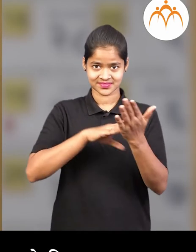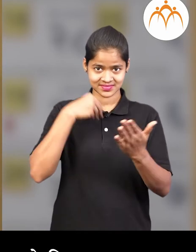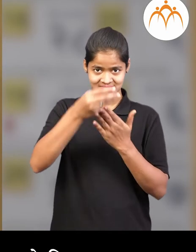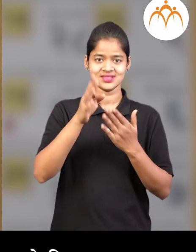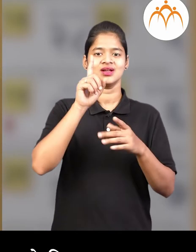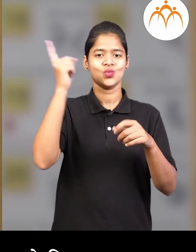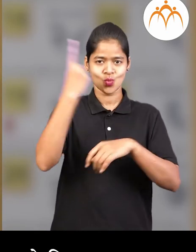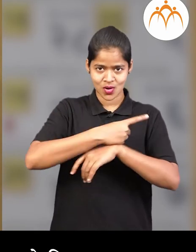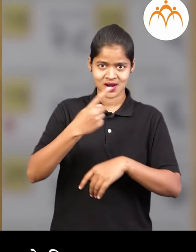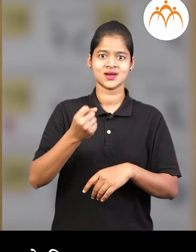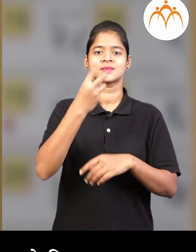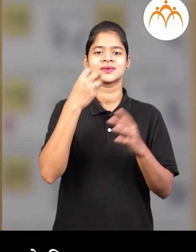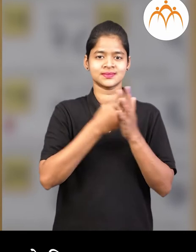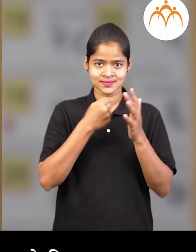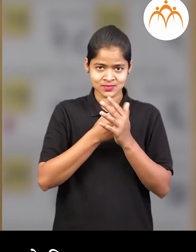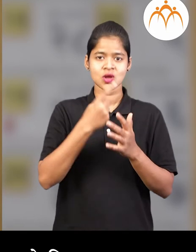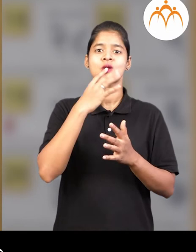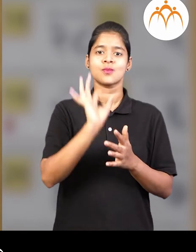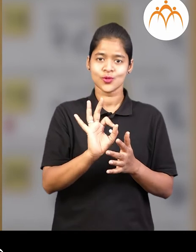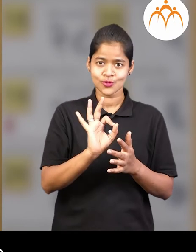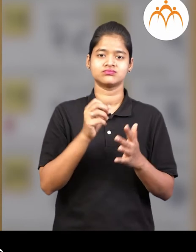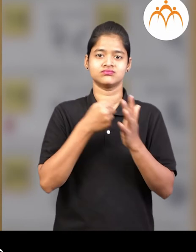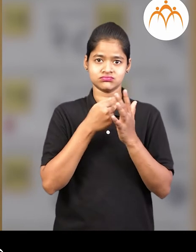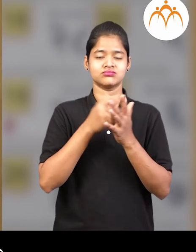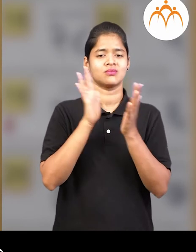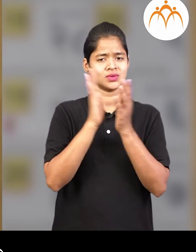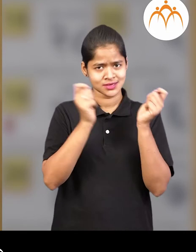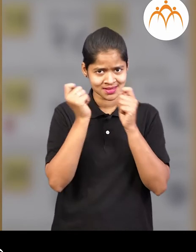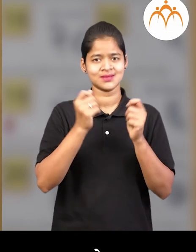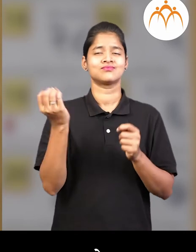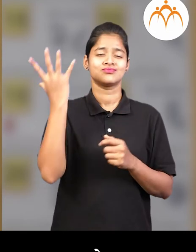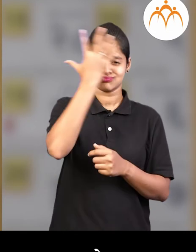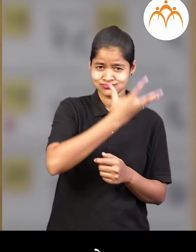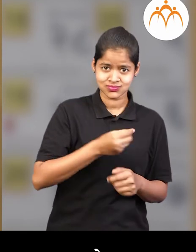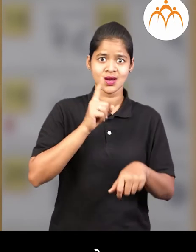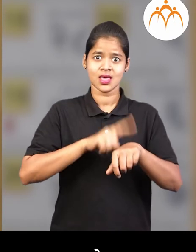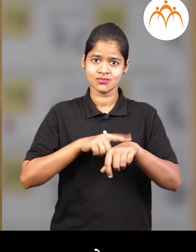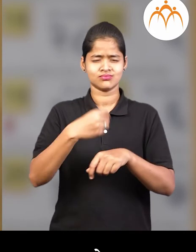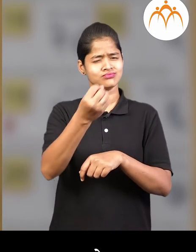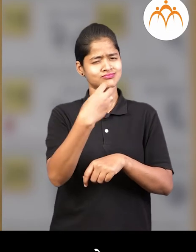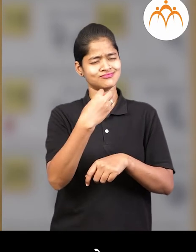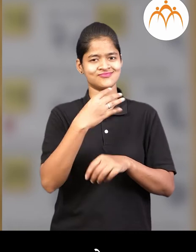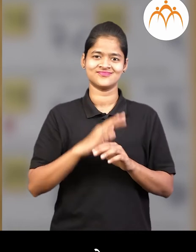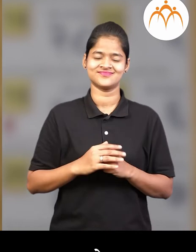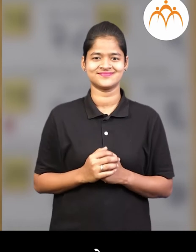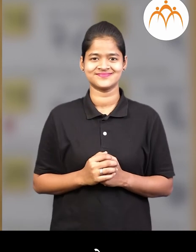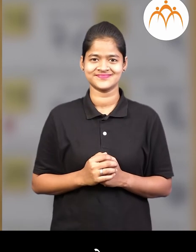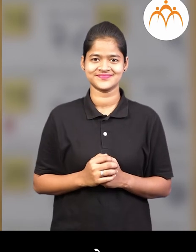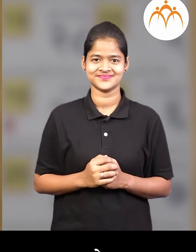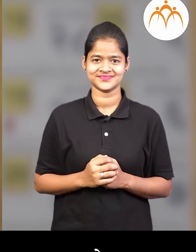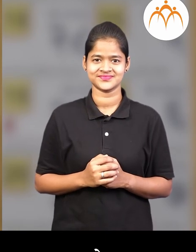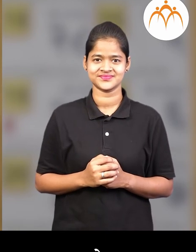वार, दिरांक, महत्वाचे दिवस, सुरियो दयव, सुरियास्ताचा वेला, आशी आनेक प्रकारची महिती आपल्याला